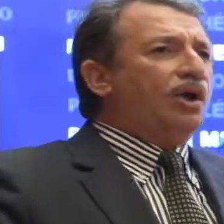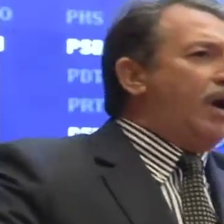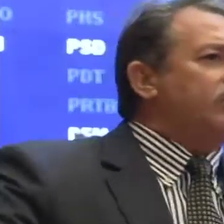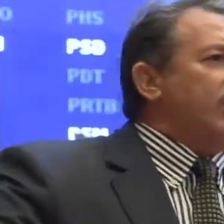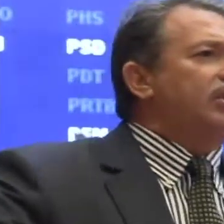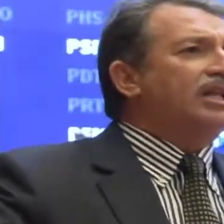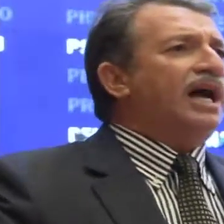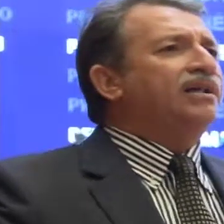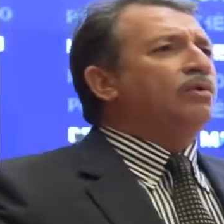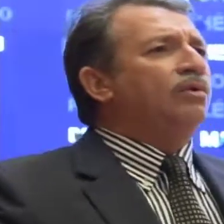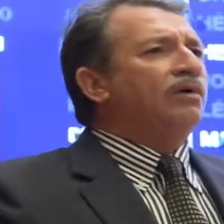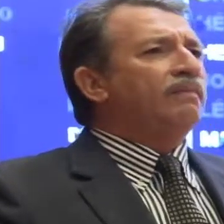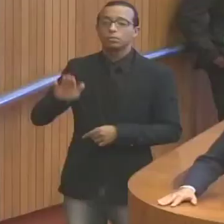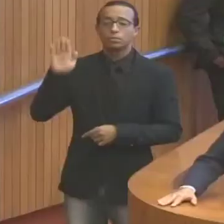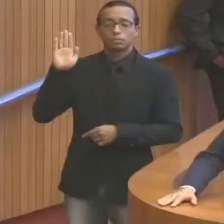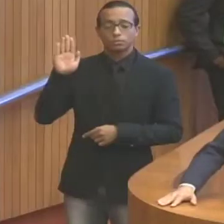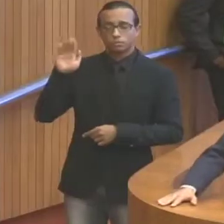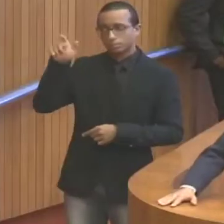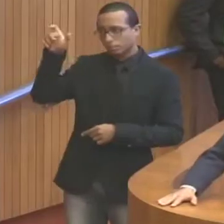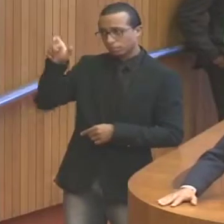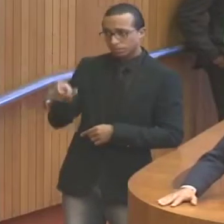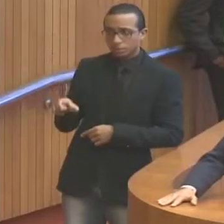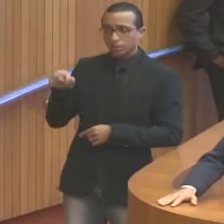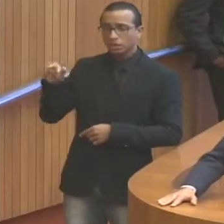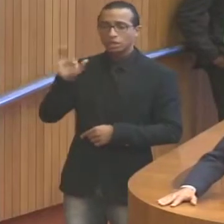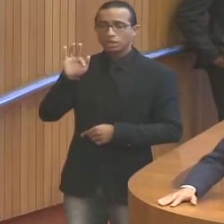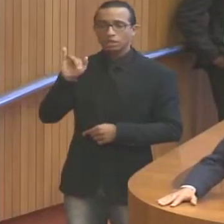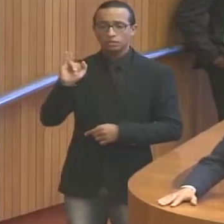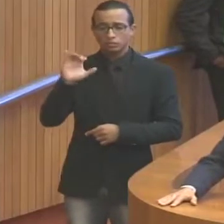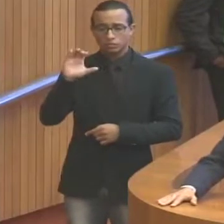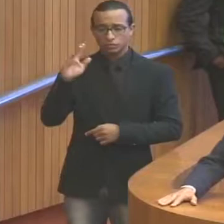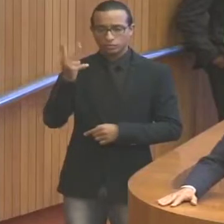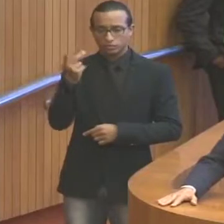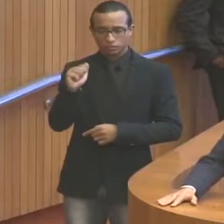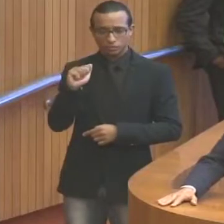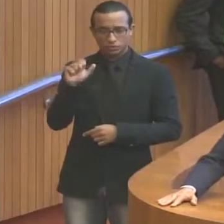que o nosso candidato é ficha suja. Ora,